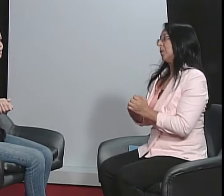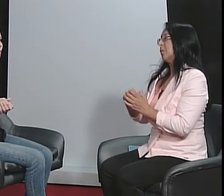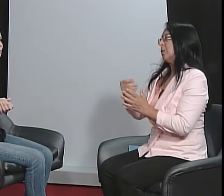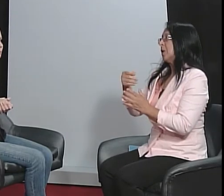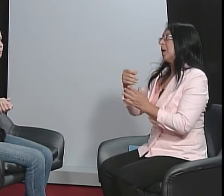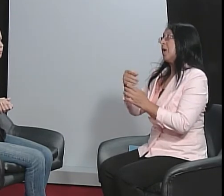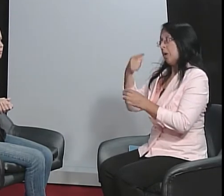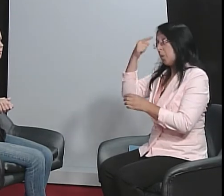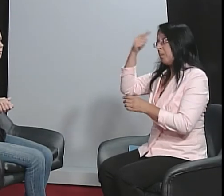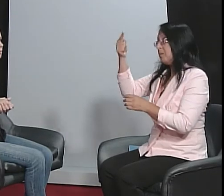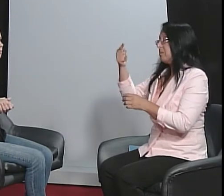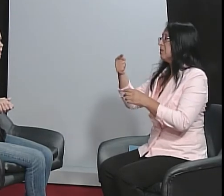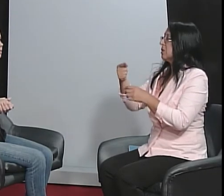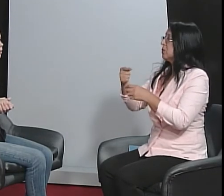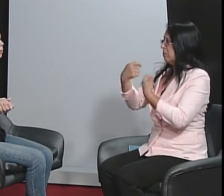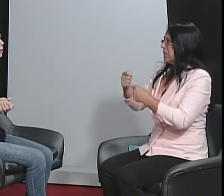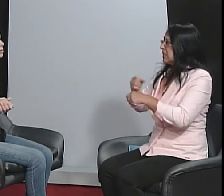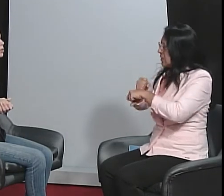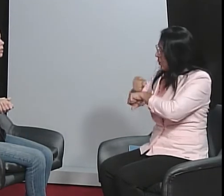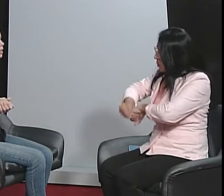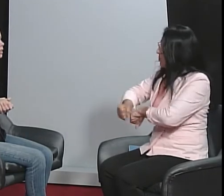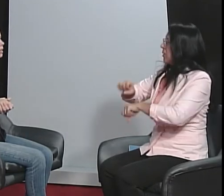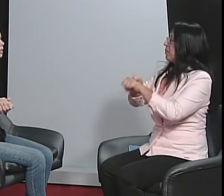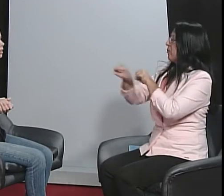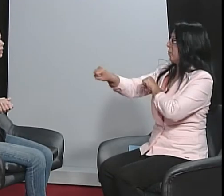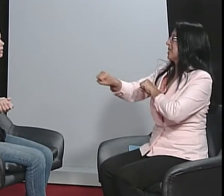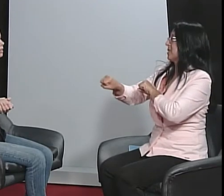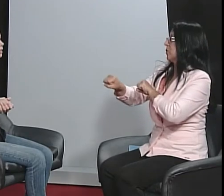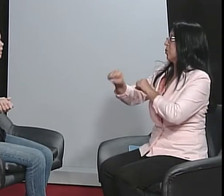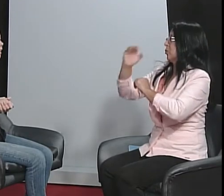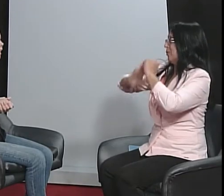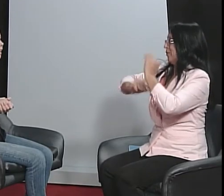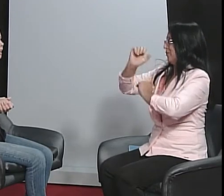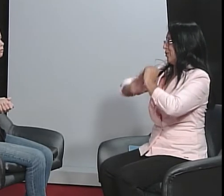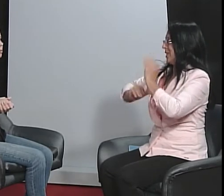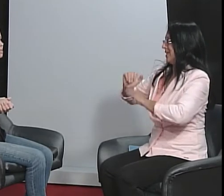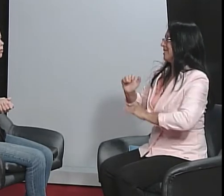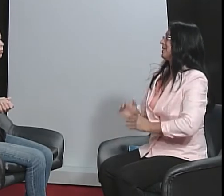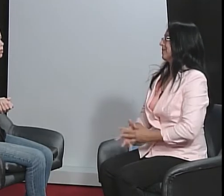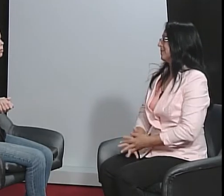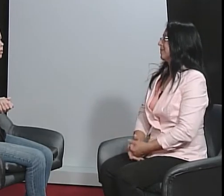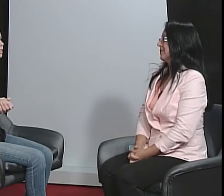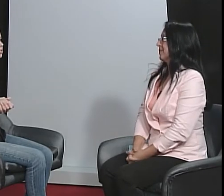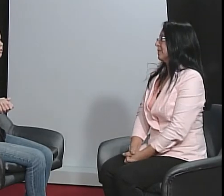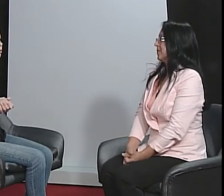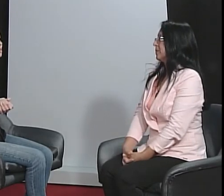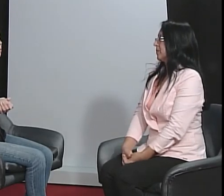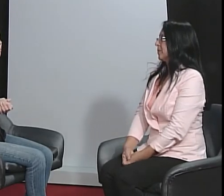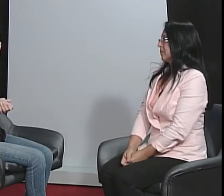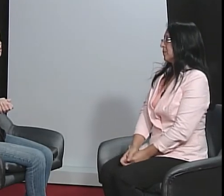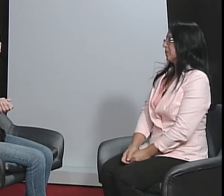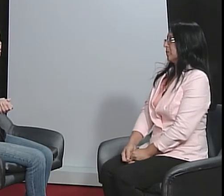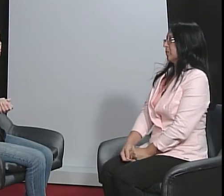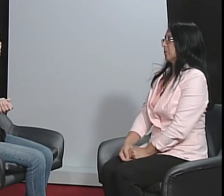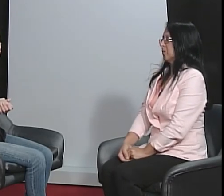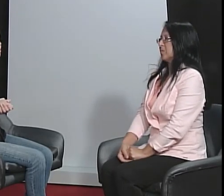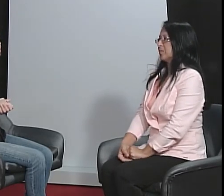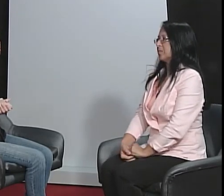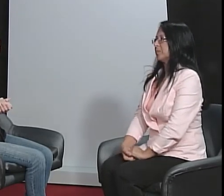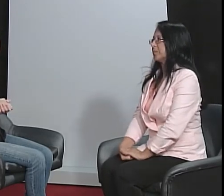né? Então, eu penso que a informação é muito importante, a informação prática é muito importante nas escolas.